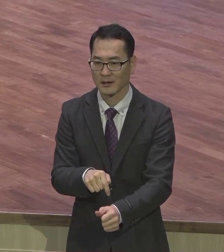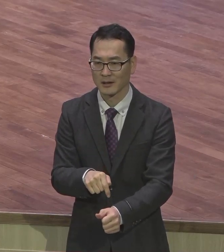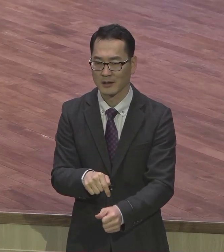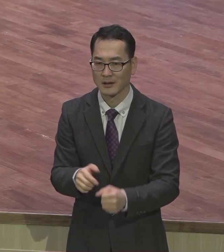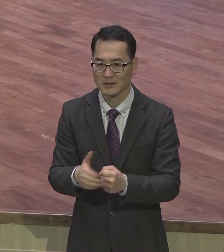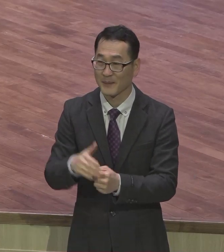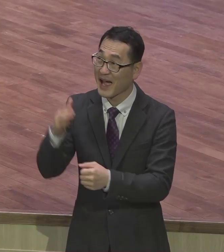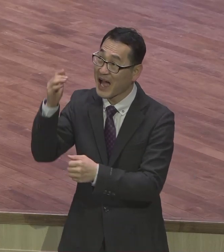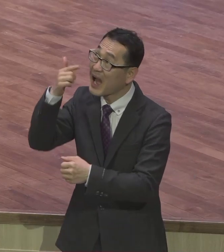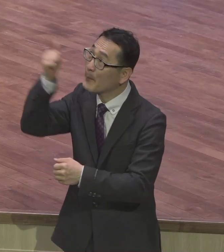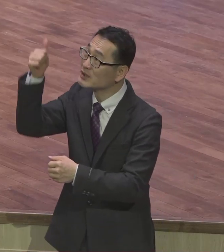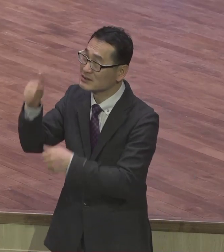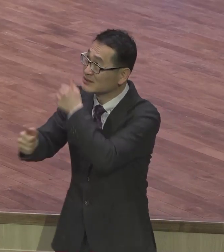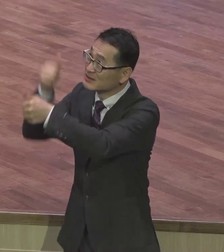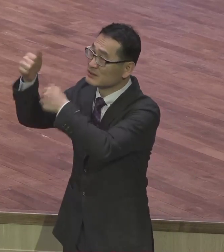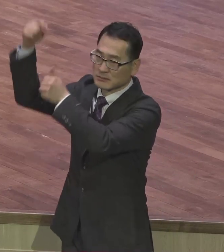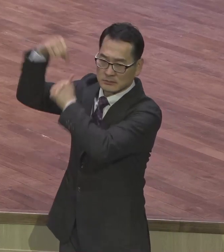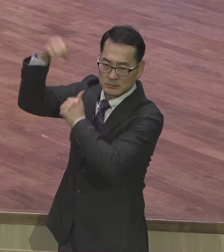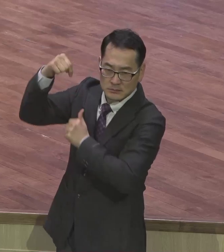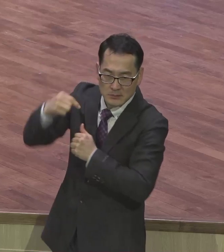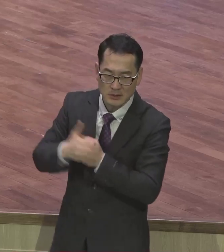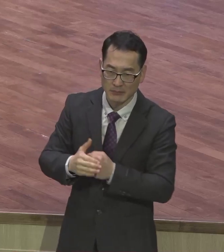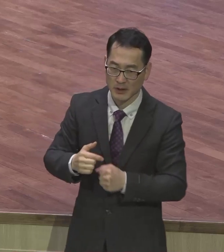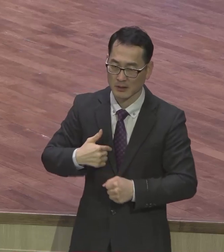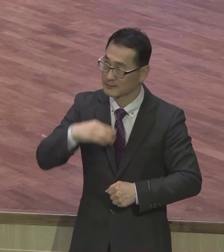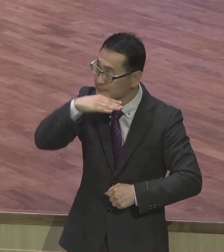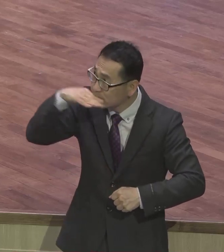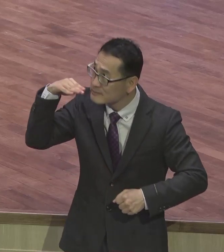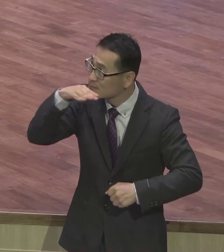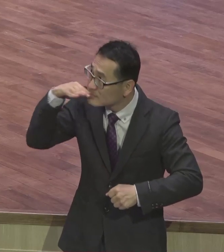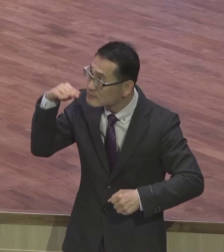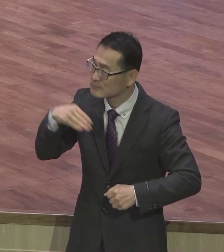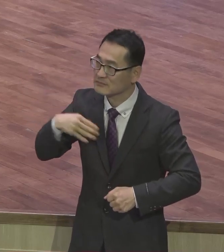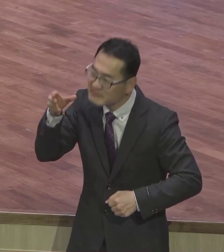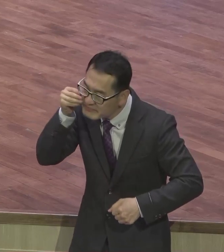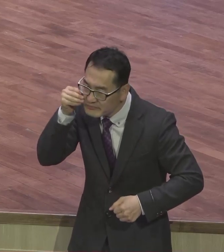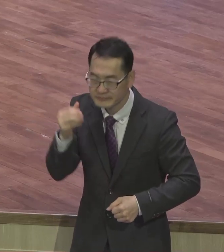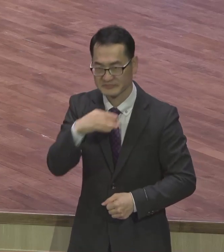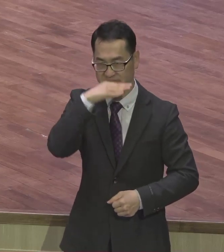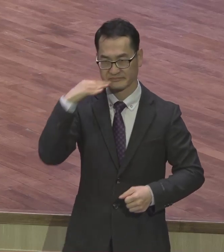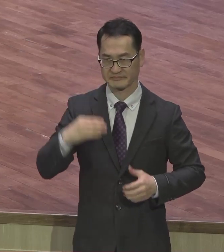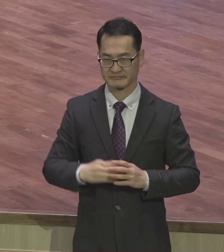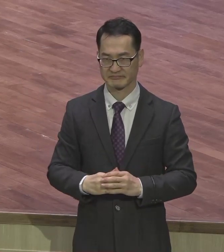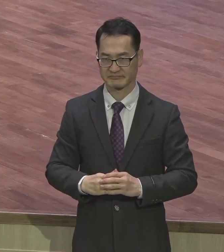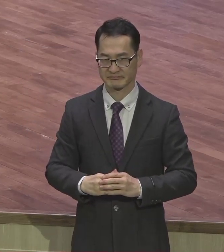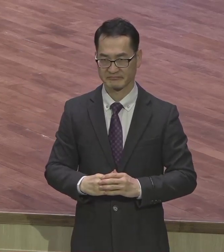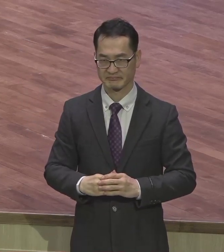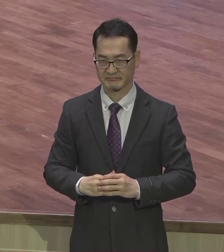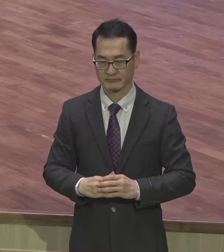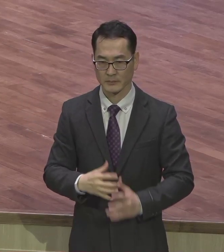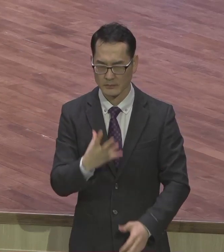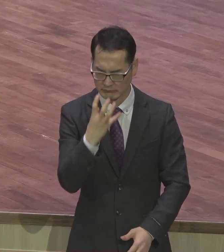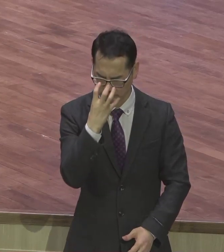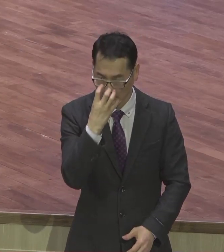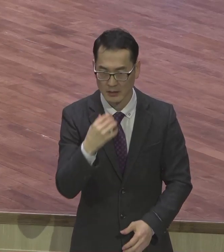찌그러져버렸어요 그러니까 이제부터 항상 웃으시기 바랍니다 항상 기뻐해라